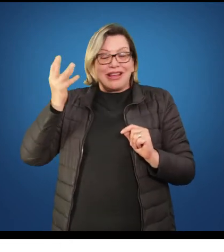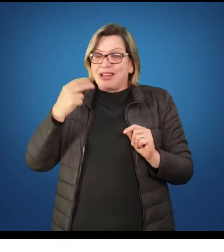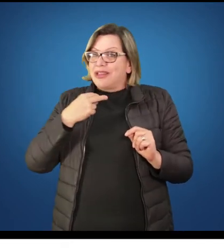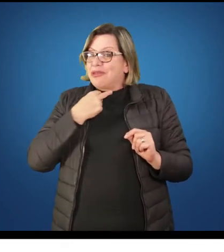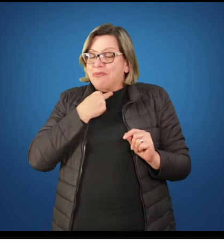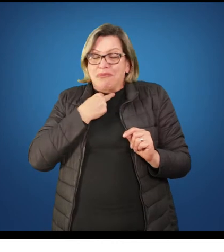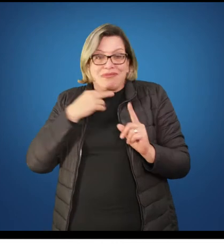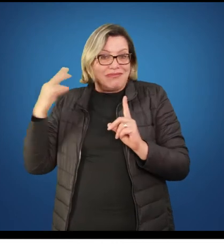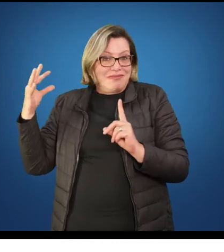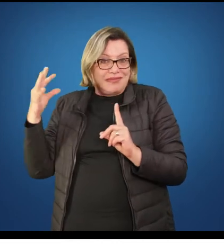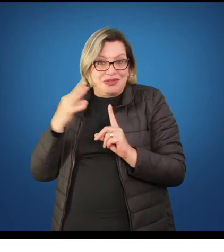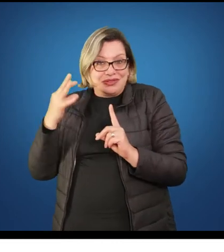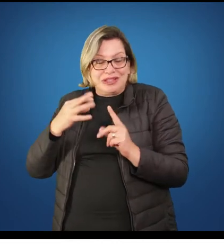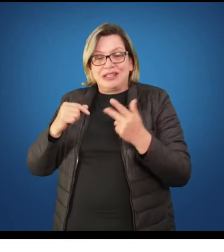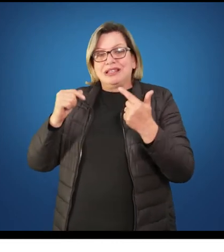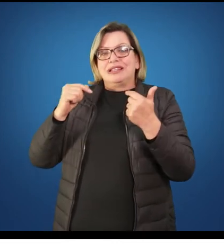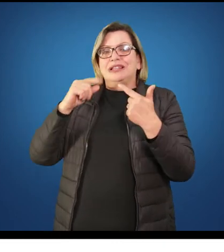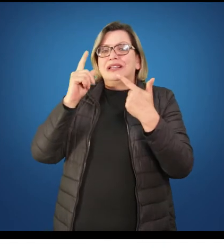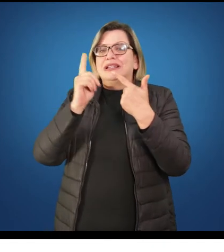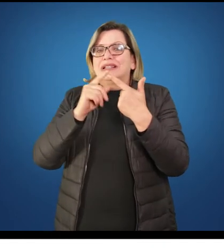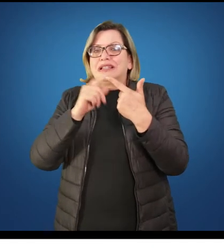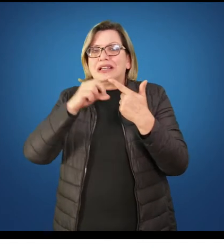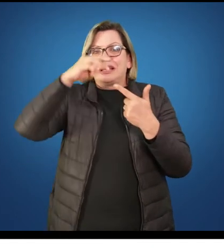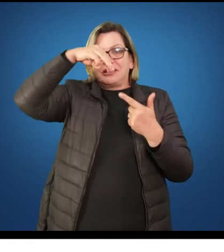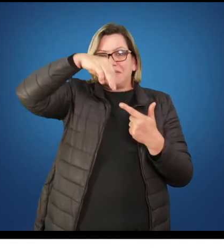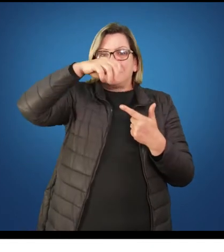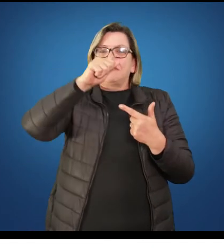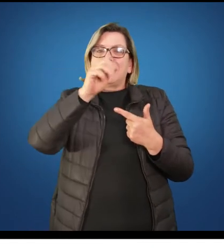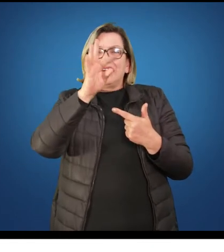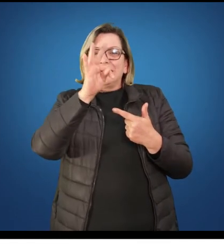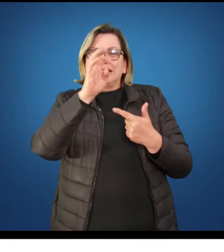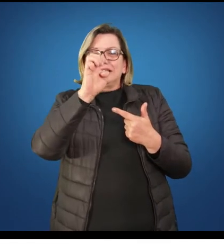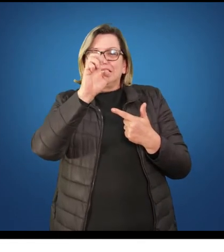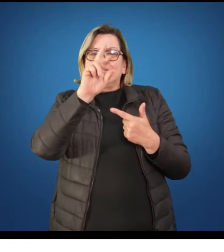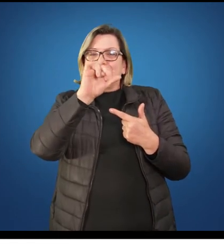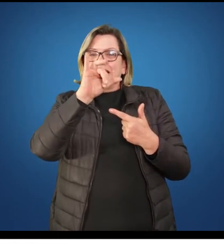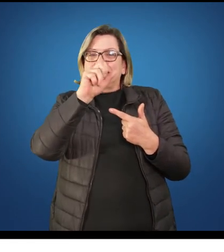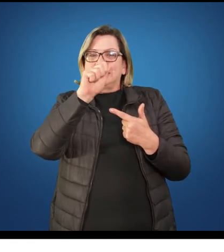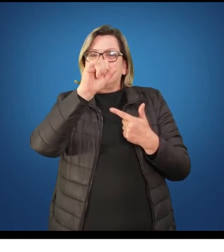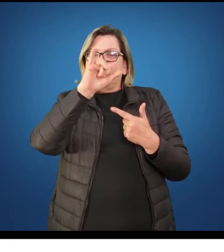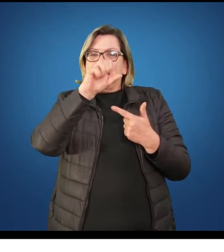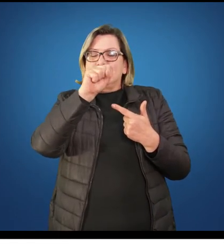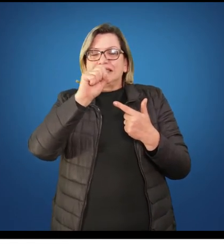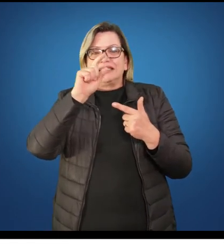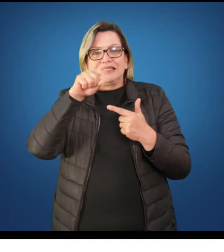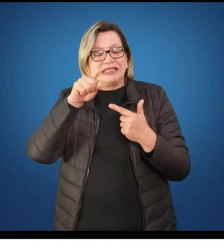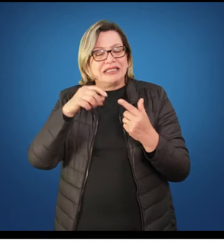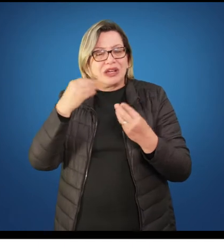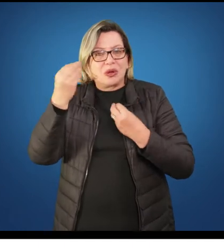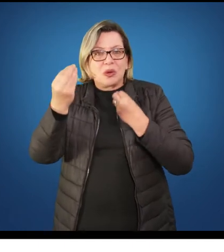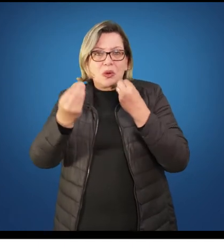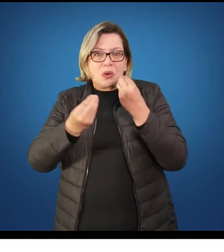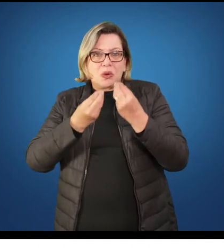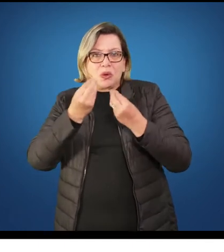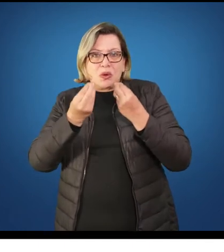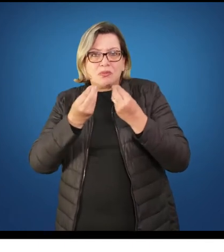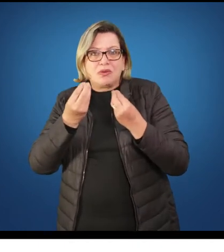forma de ser e na sua forma de agir. A gente costuma dizer que os biológicos, os fatores biológicos, eles são